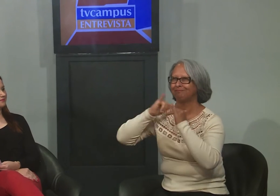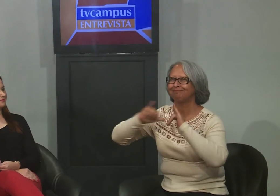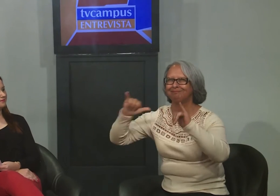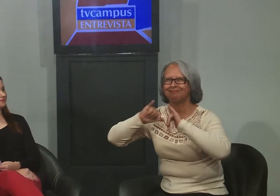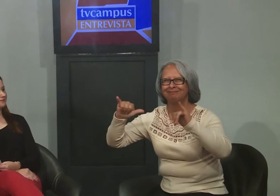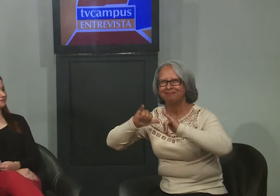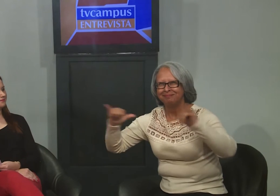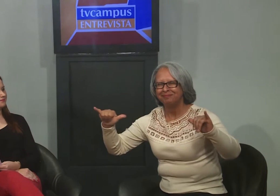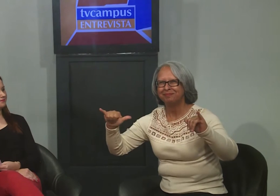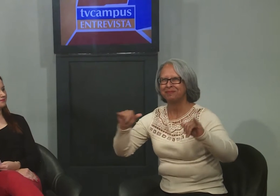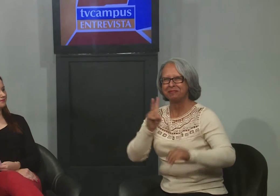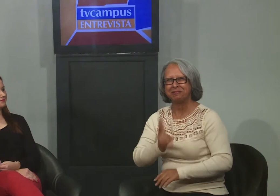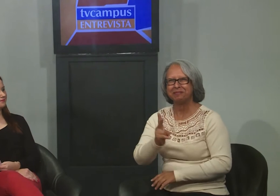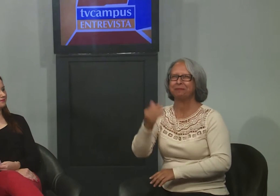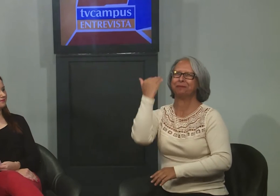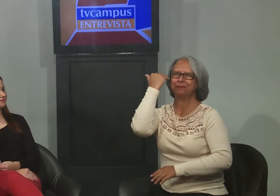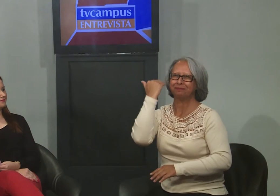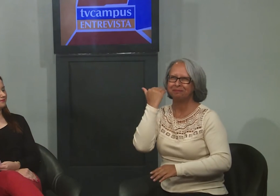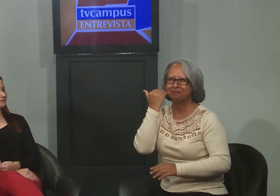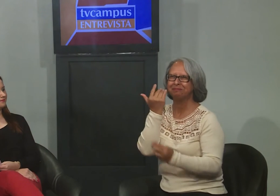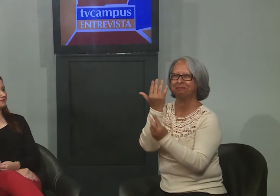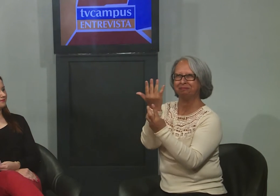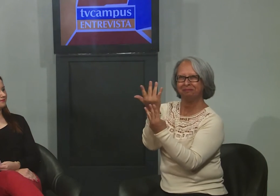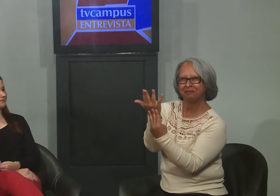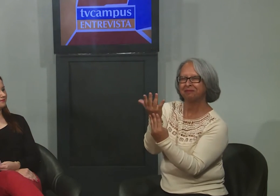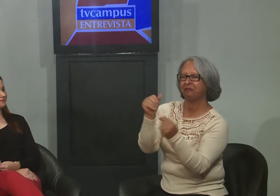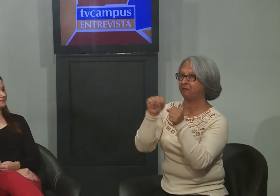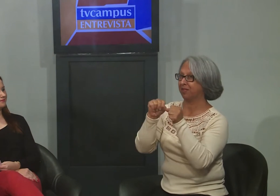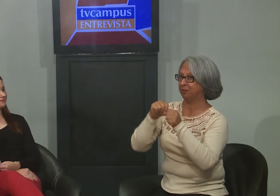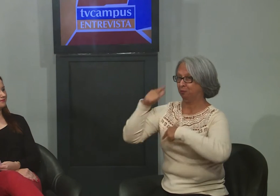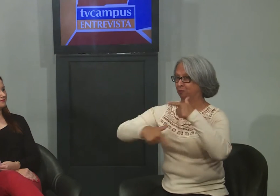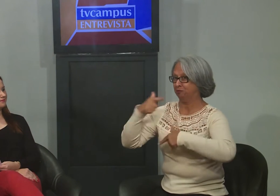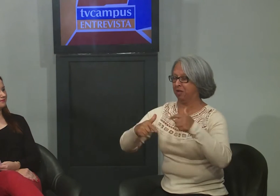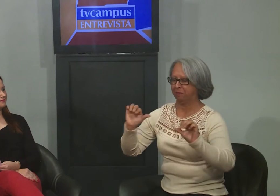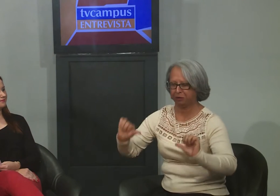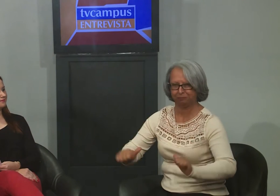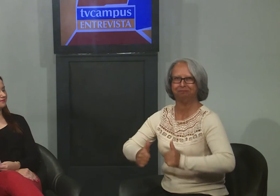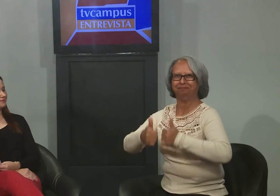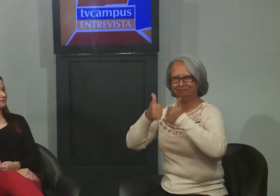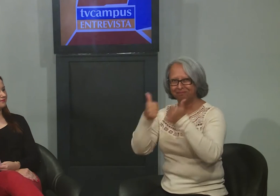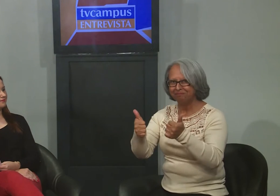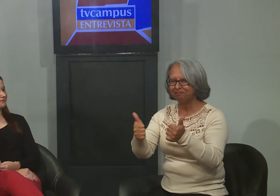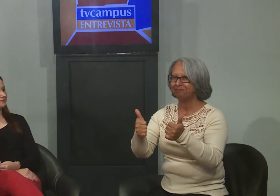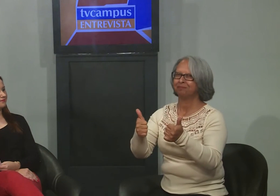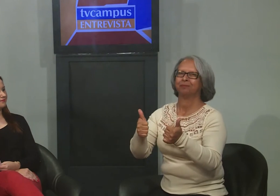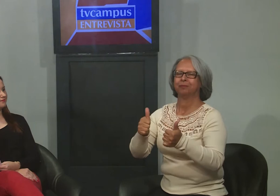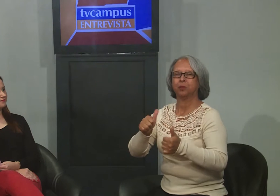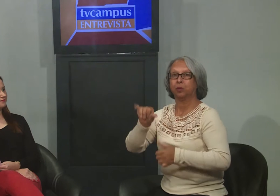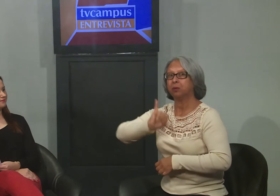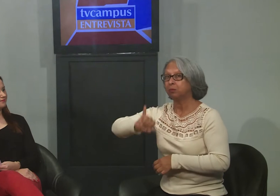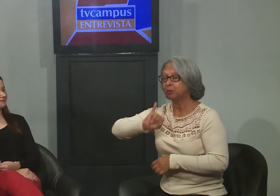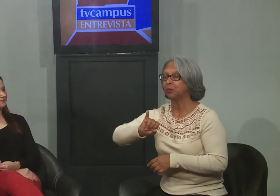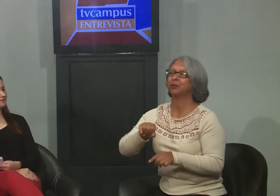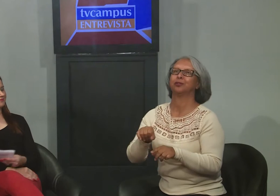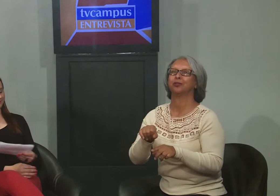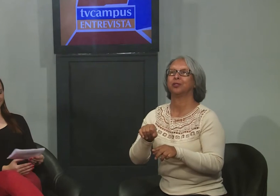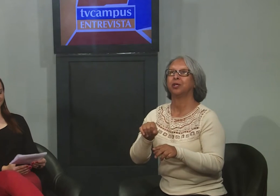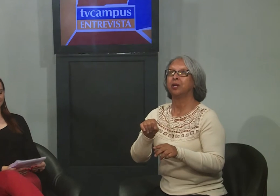eu estou percebendo que há muita divulgação, né? Do trabalho que está sendo feito aqui e isso é muito